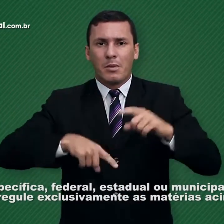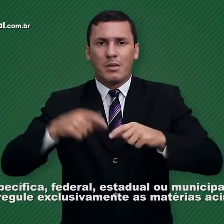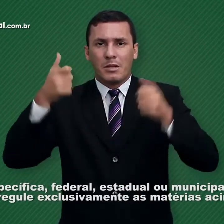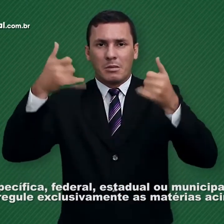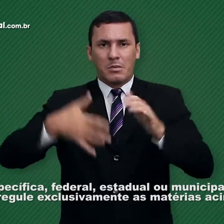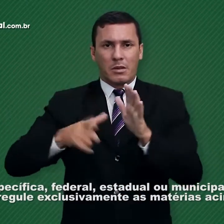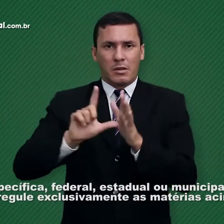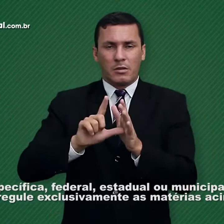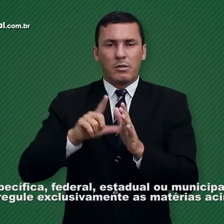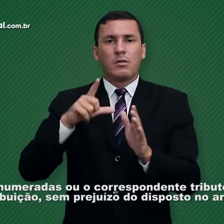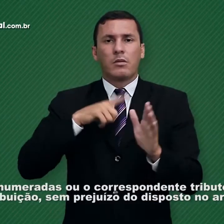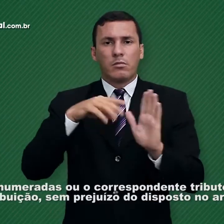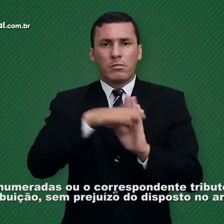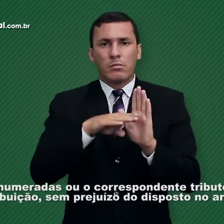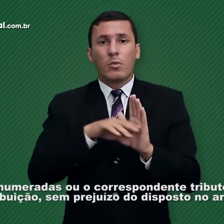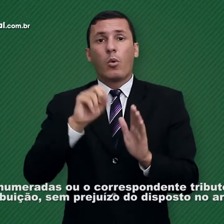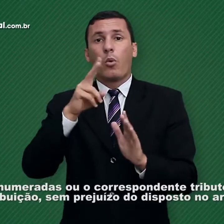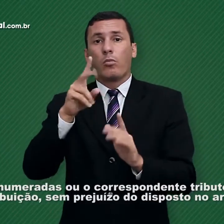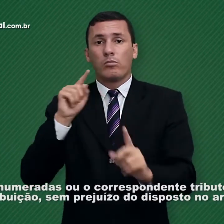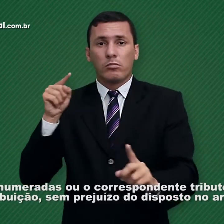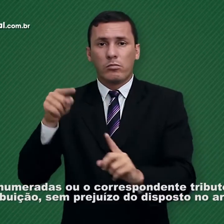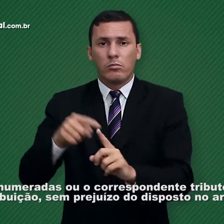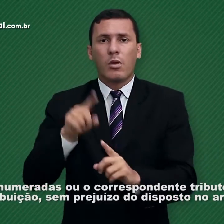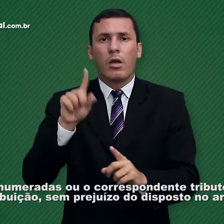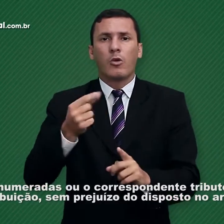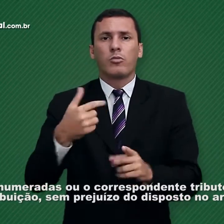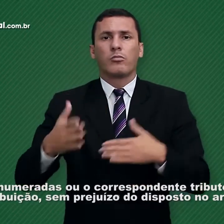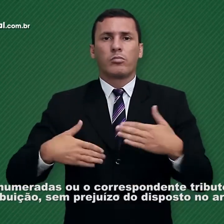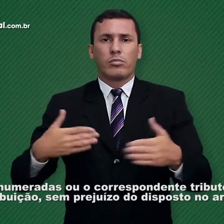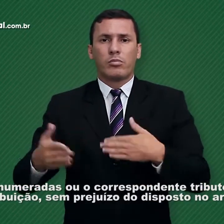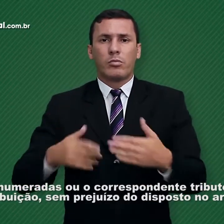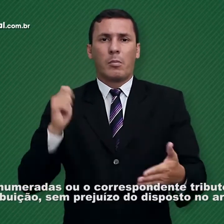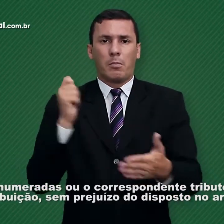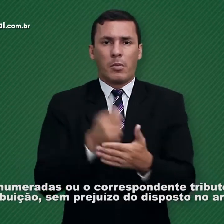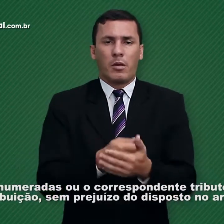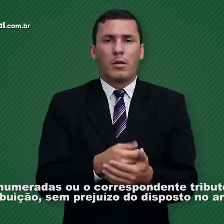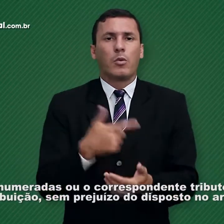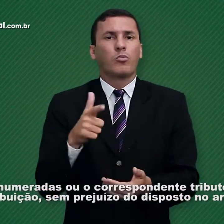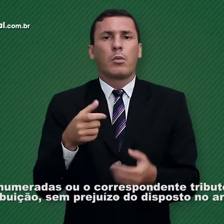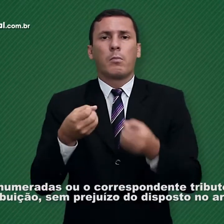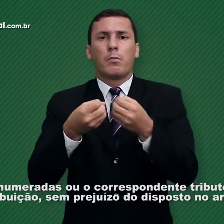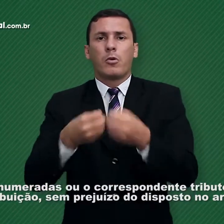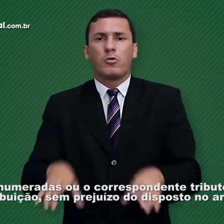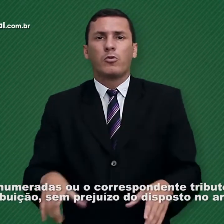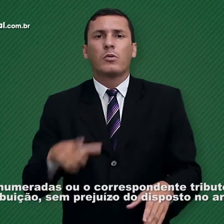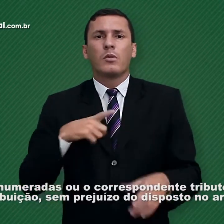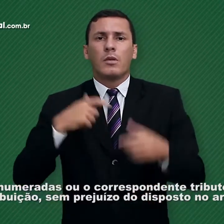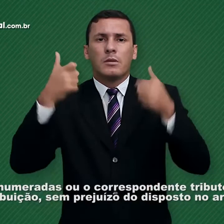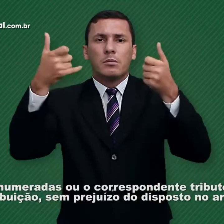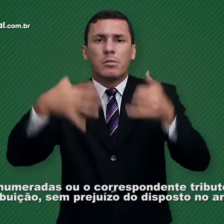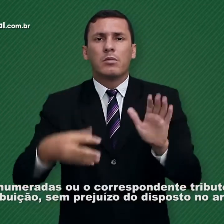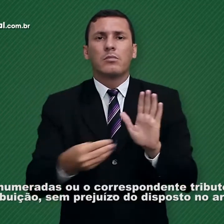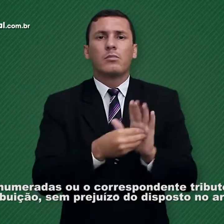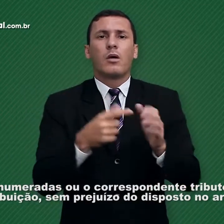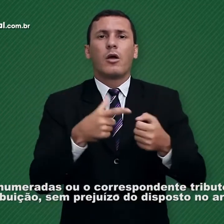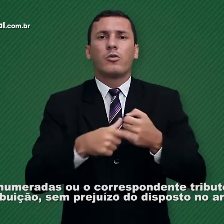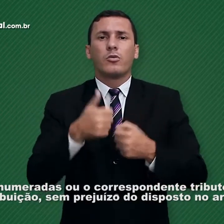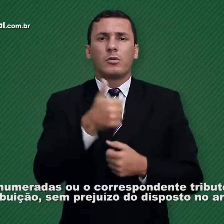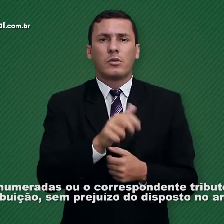as matérias acima enumeradas ou o correspondente tributo ou contribuição, sem prejuízo do disposto no